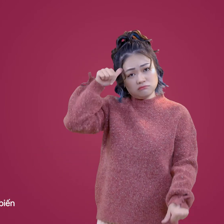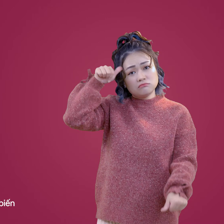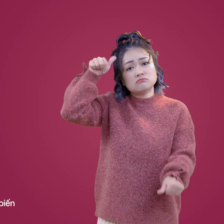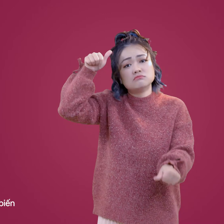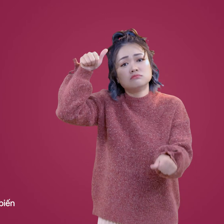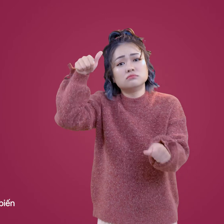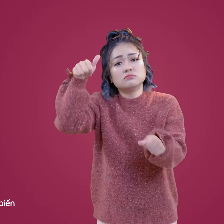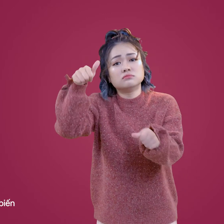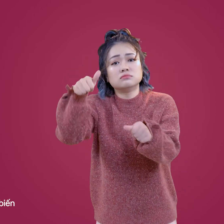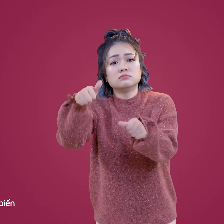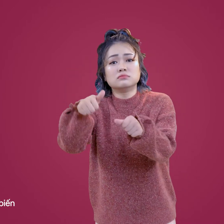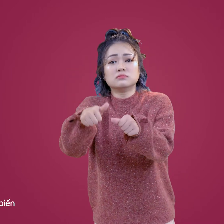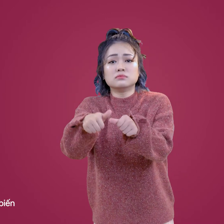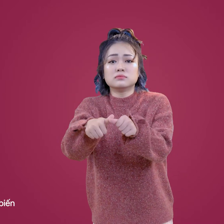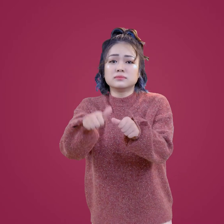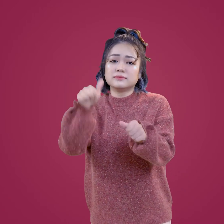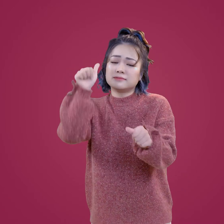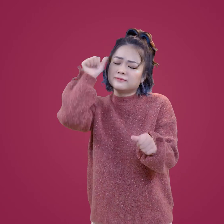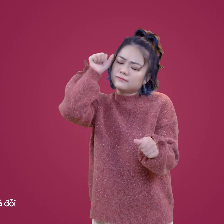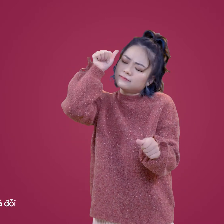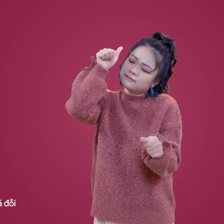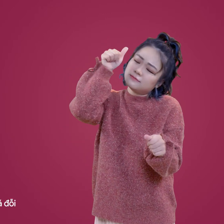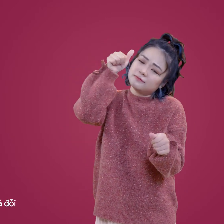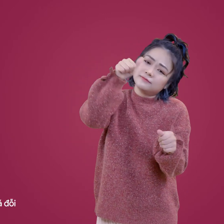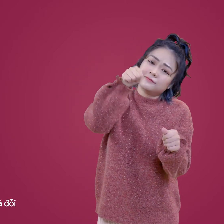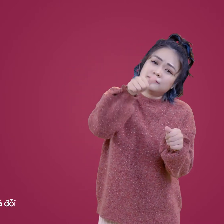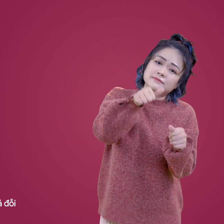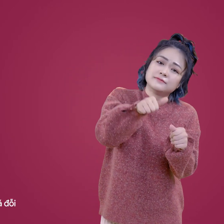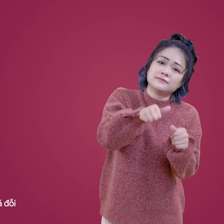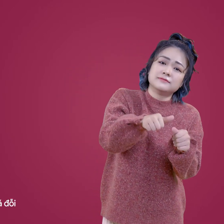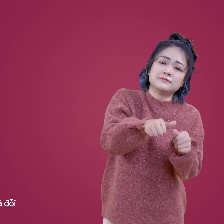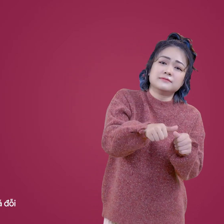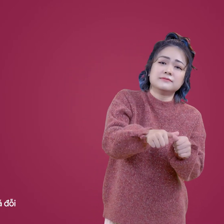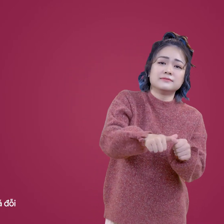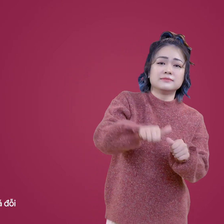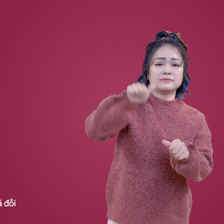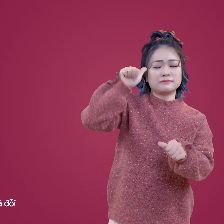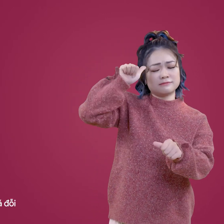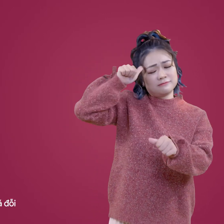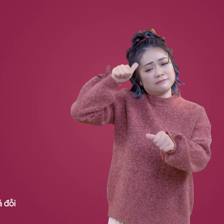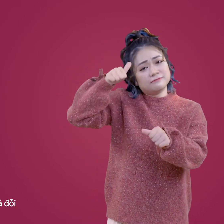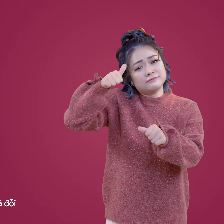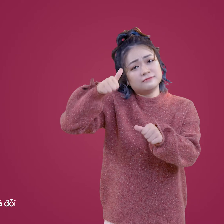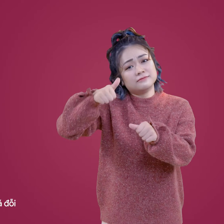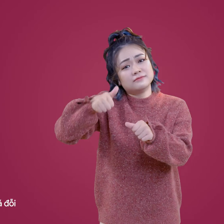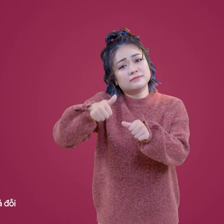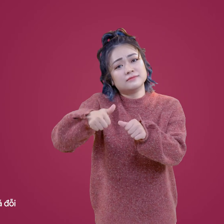멀어져요 보고싶다 보고싶다